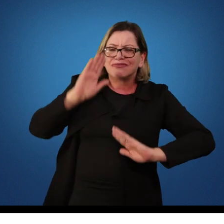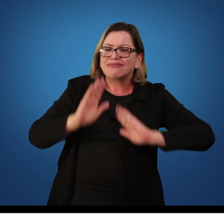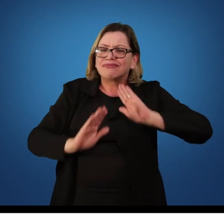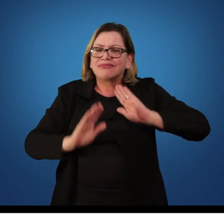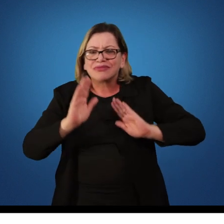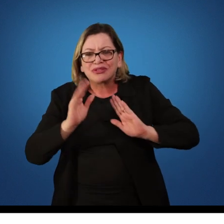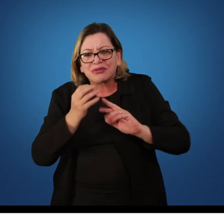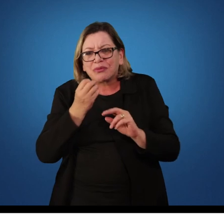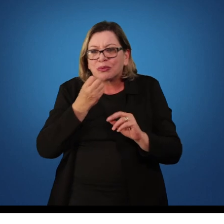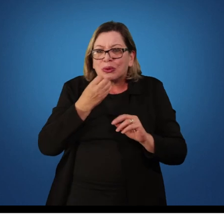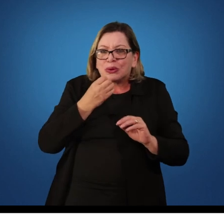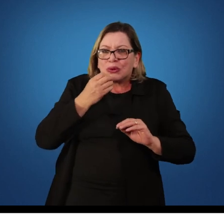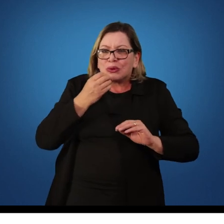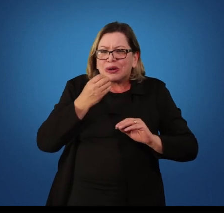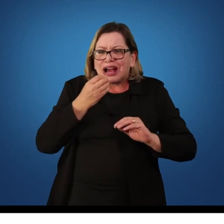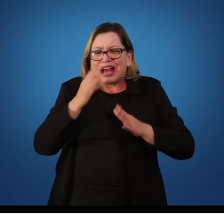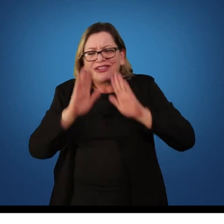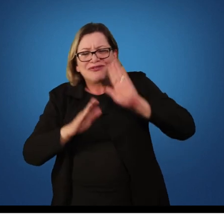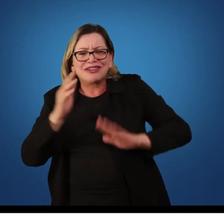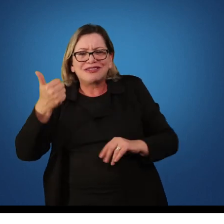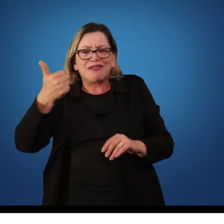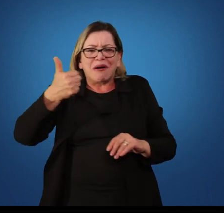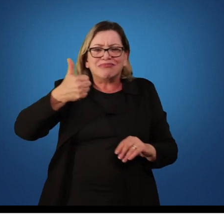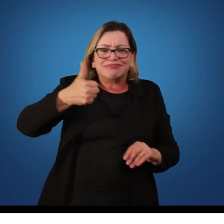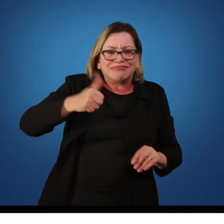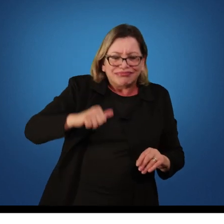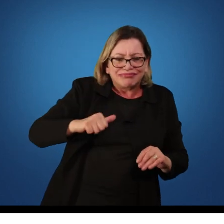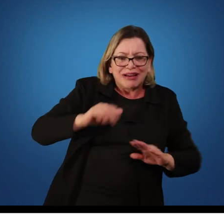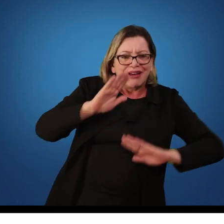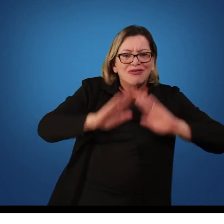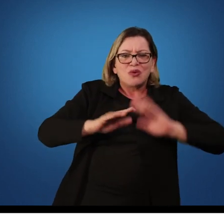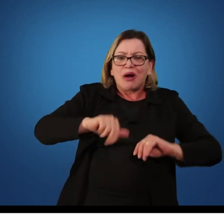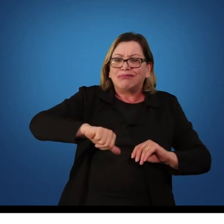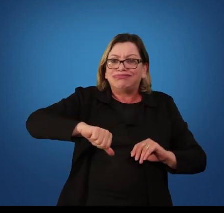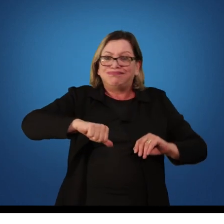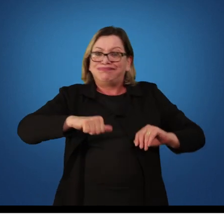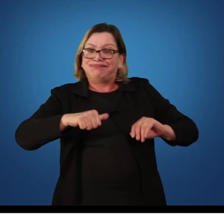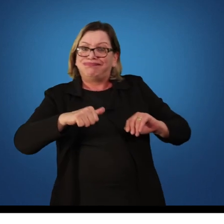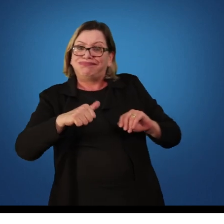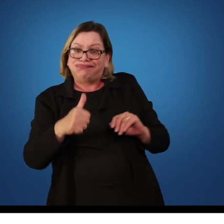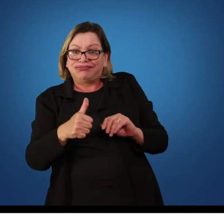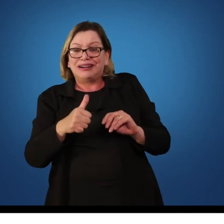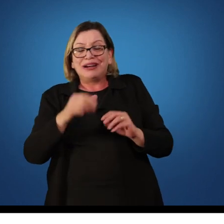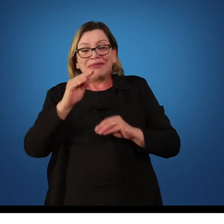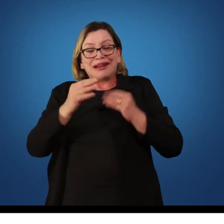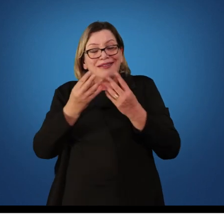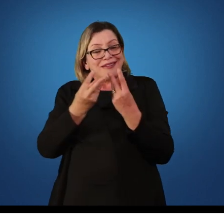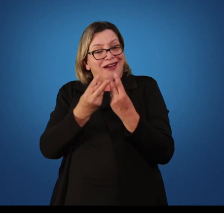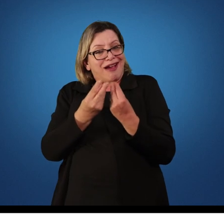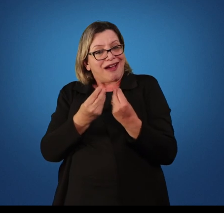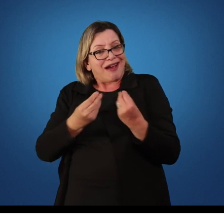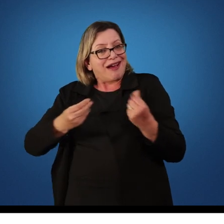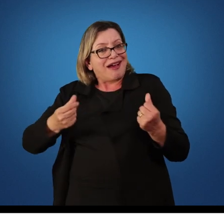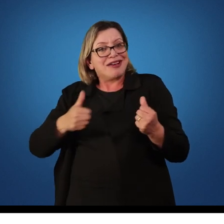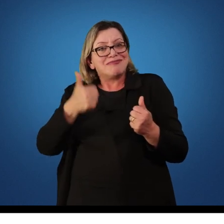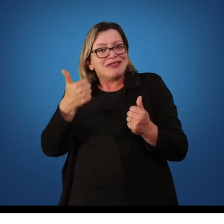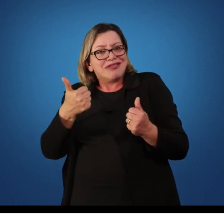ela apresenta uma melhora, ora, ela apresenta menores aperfeiçoamentos com o passar